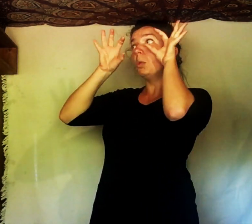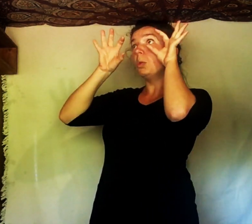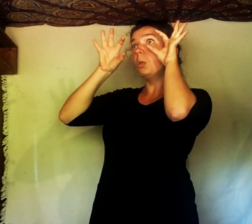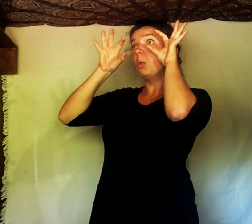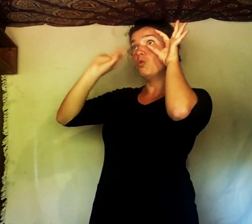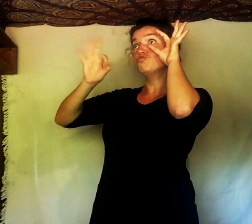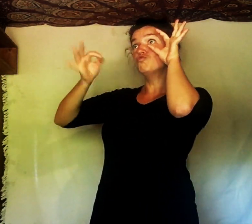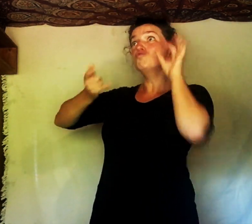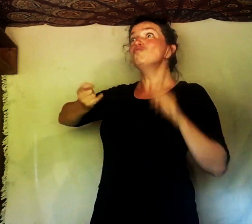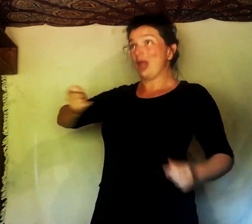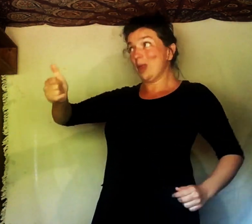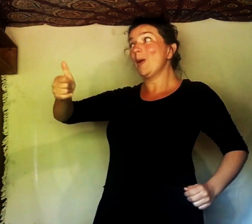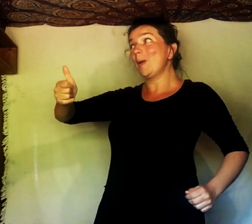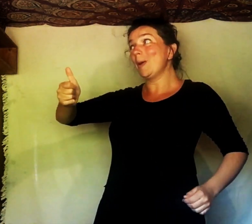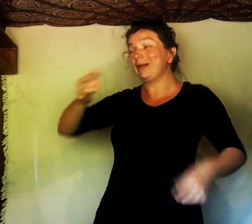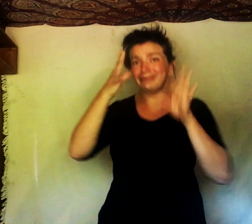« Rentrez bientôt ! » dit Rémi.